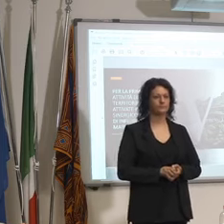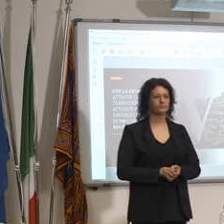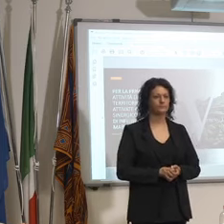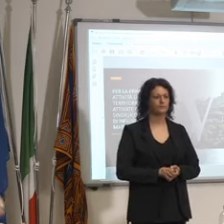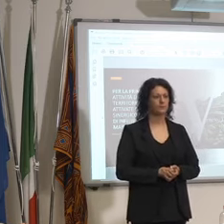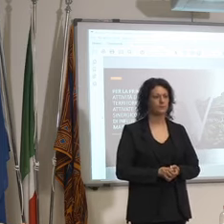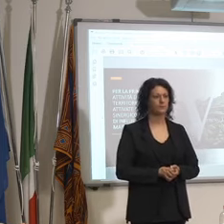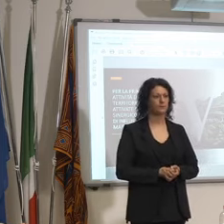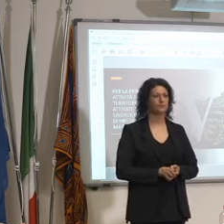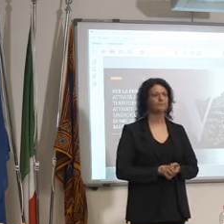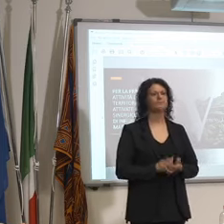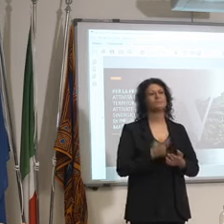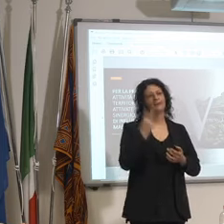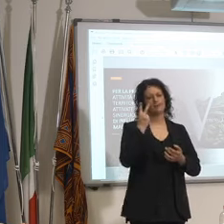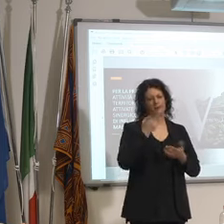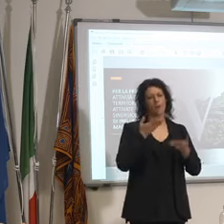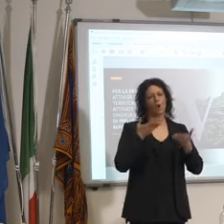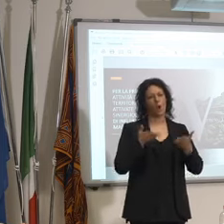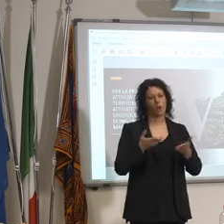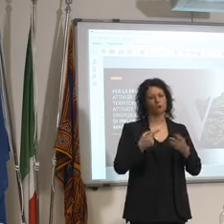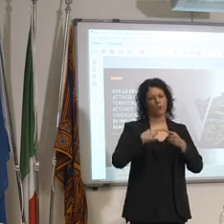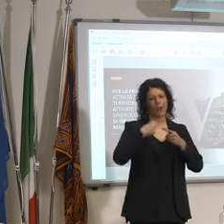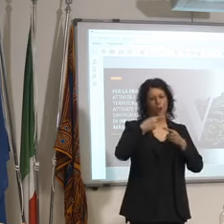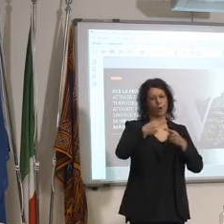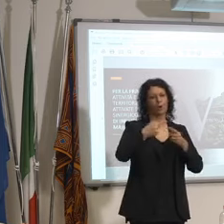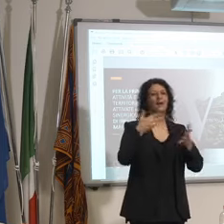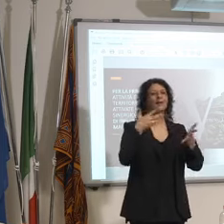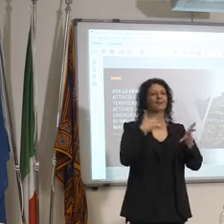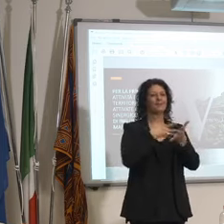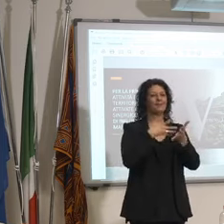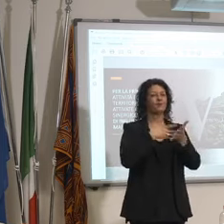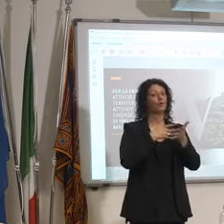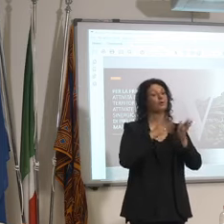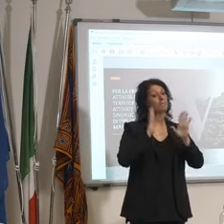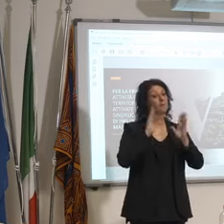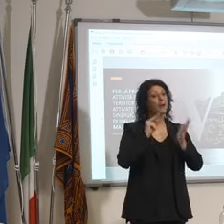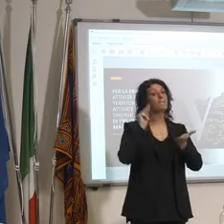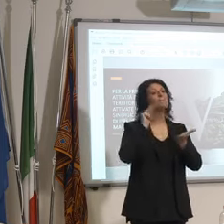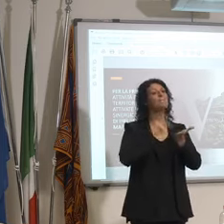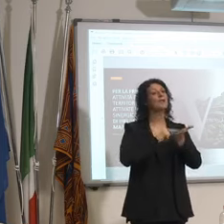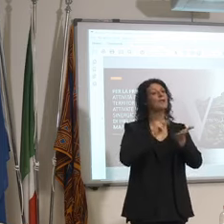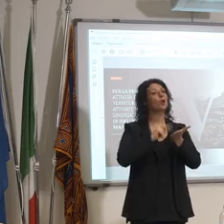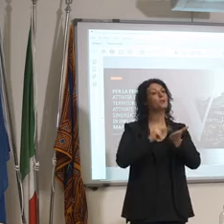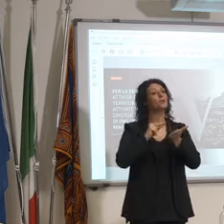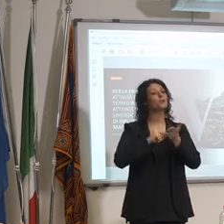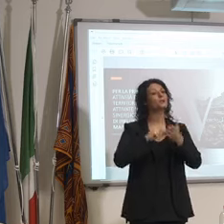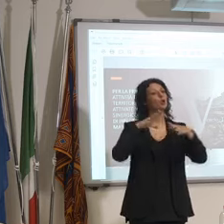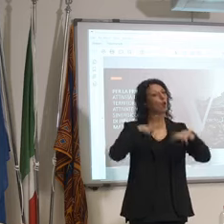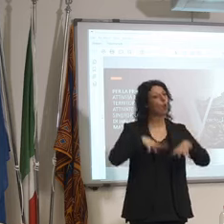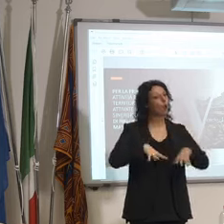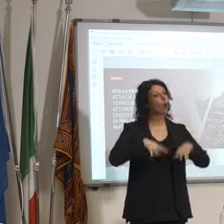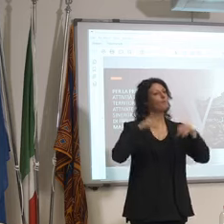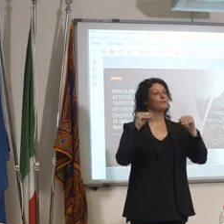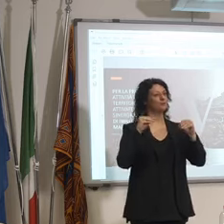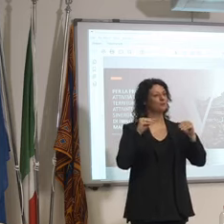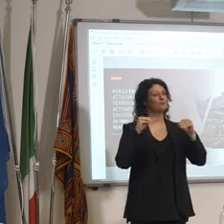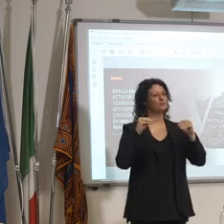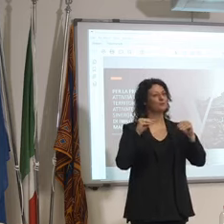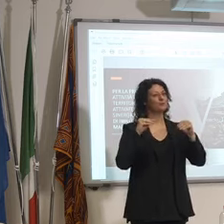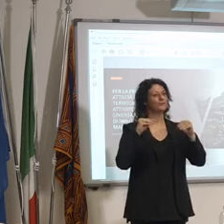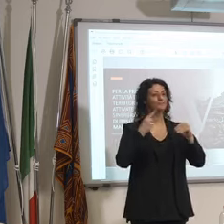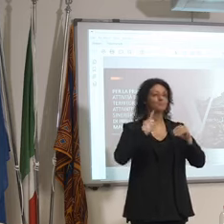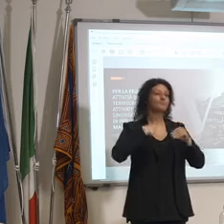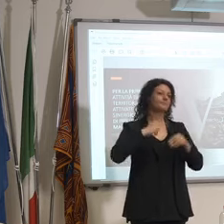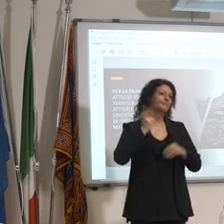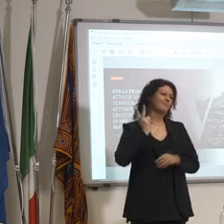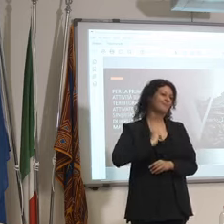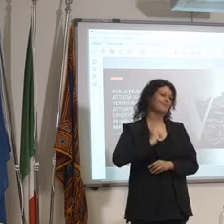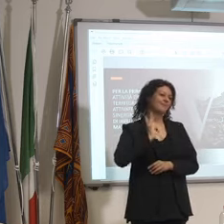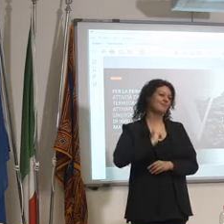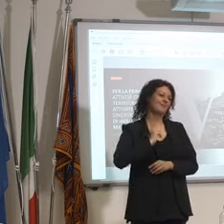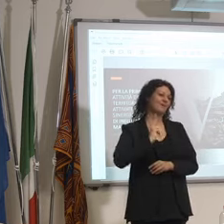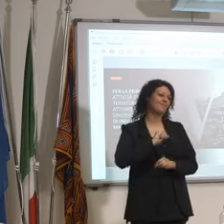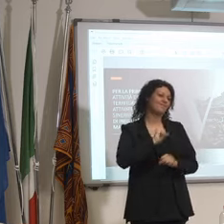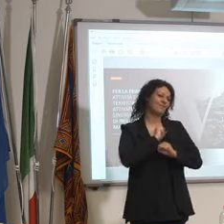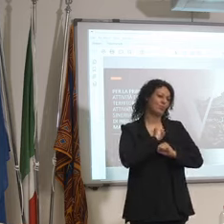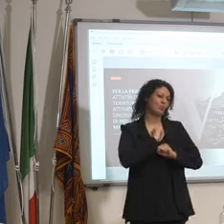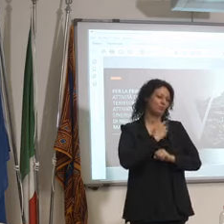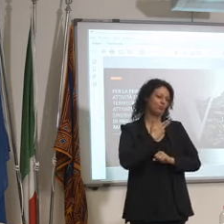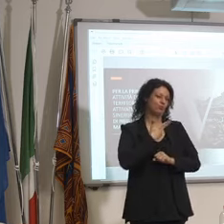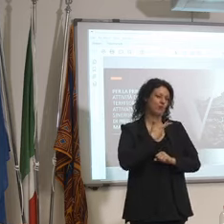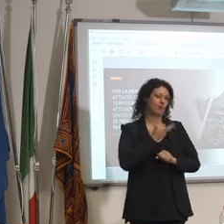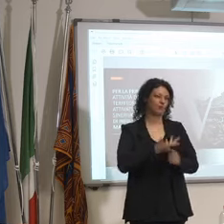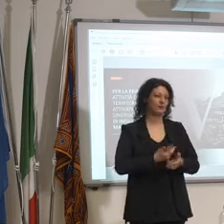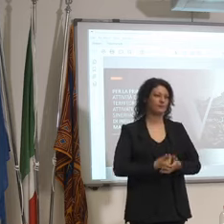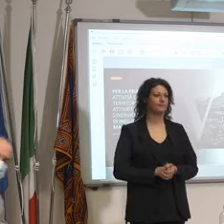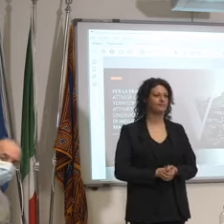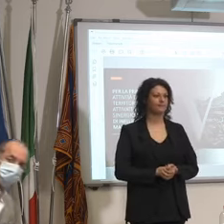oggi siamo un po' in difficoltà però le prenotazioni cominciano ad arrivare quindi noi siamo abbastanza fiduciosi da questo punto di vista